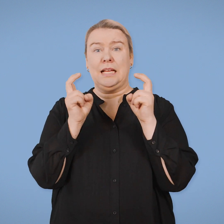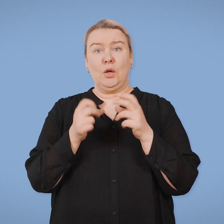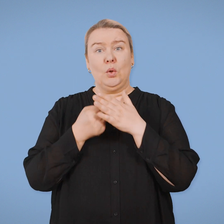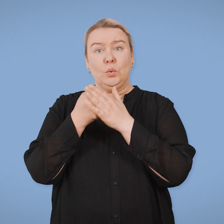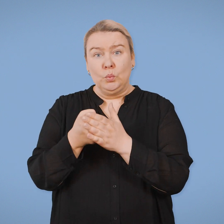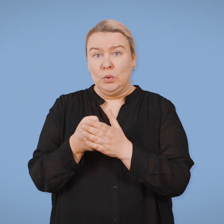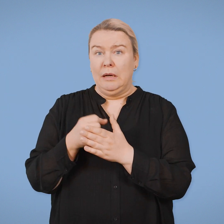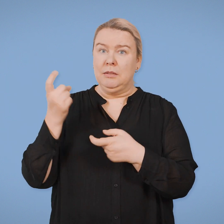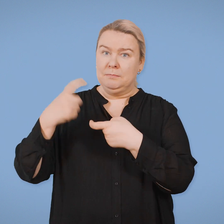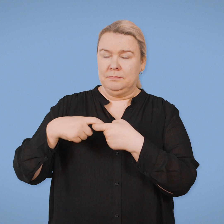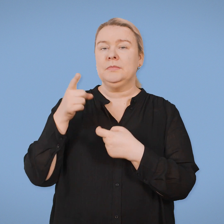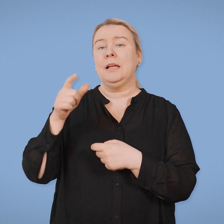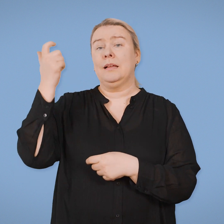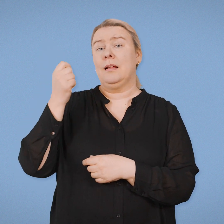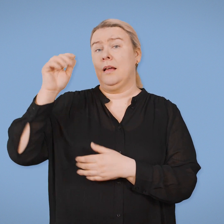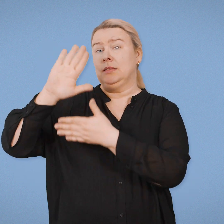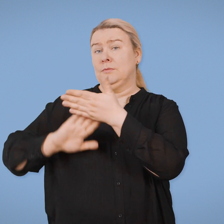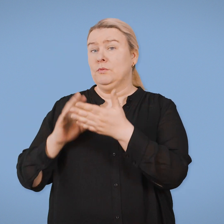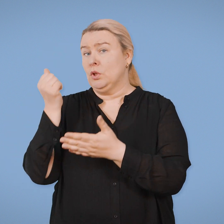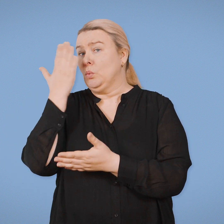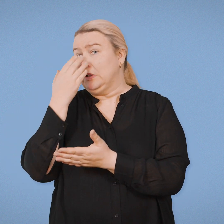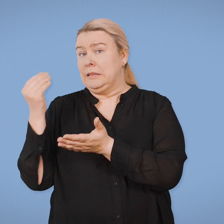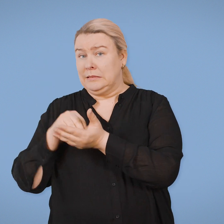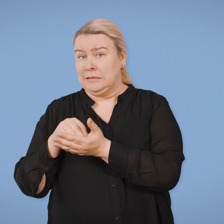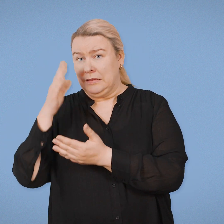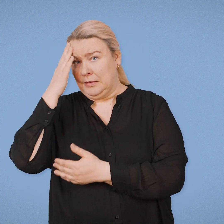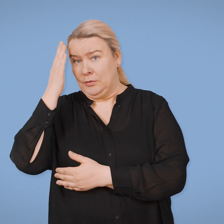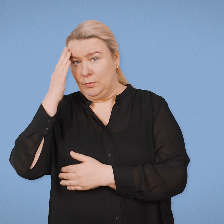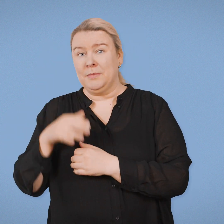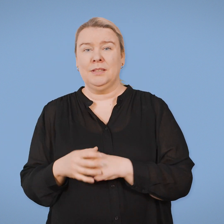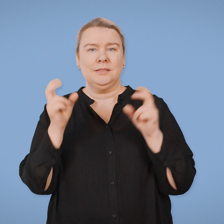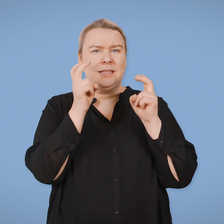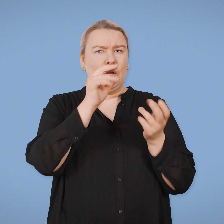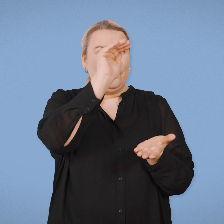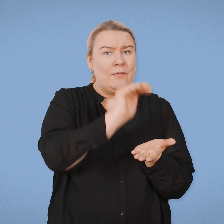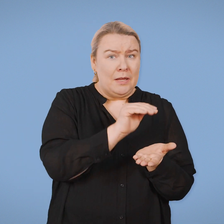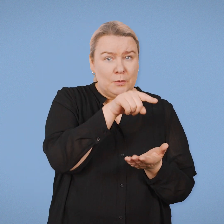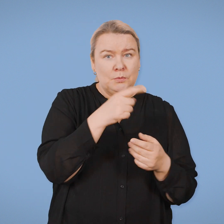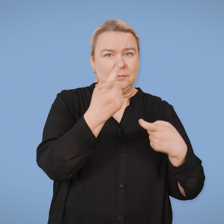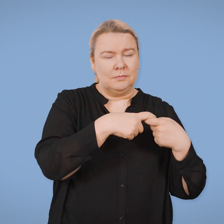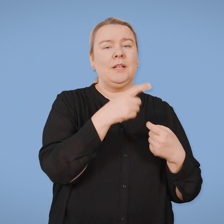Lue lisää sähkötuesta Kelan sivulta ja sähkövähennyksestä Verohallinnon sivulta.